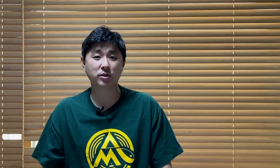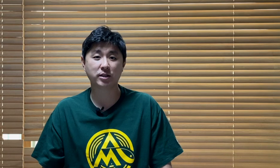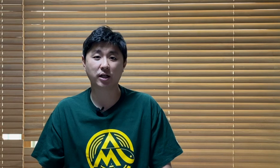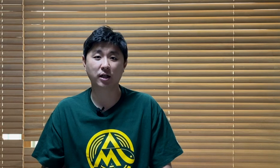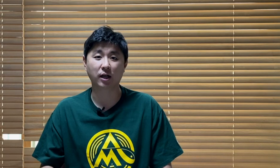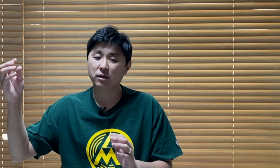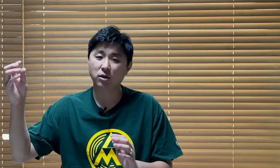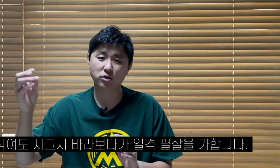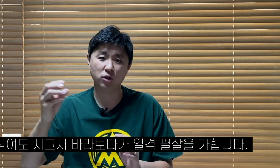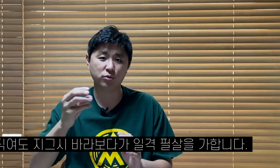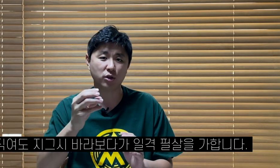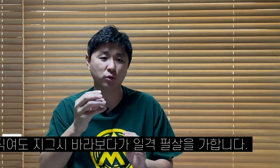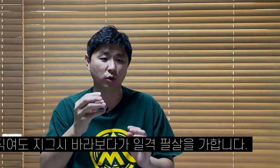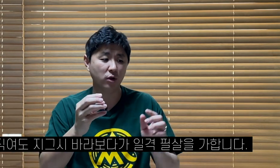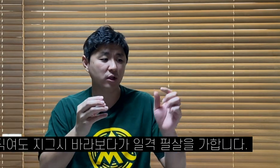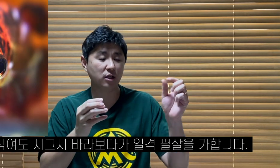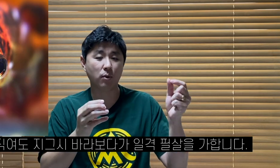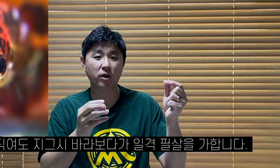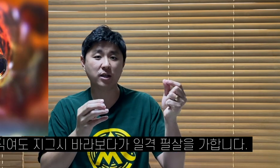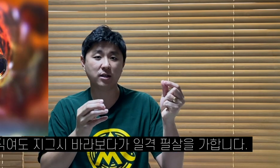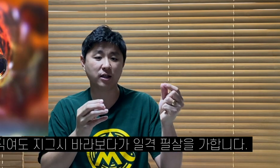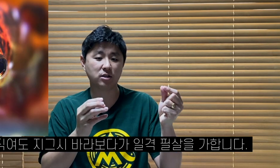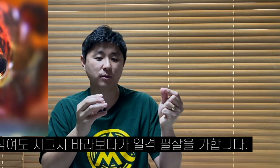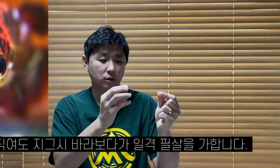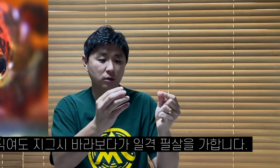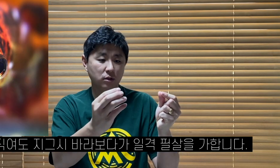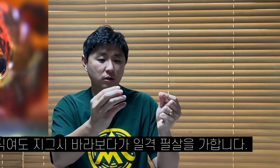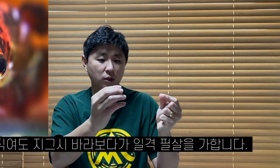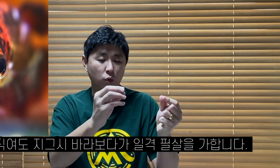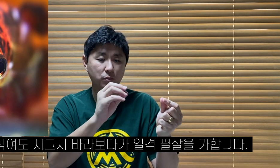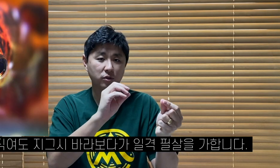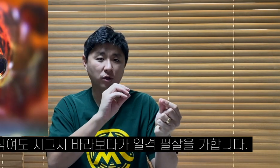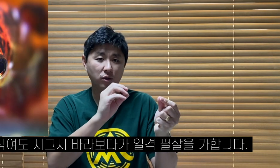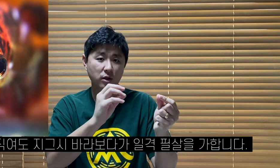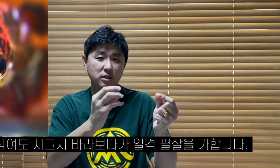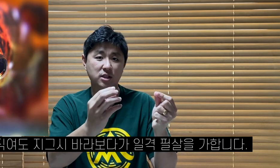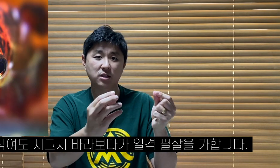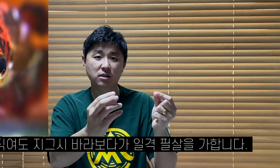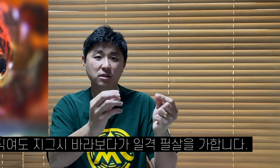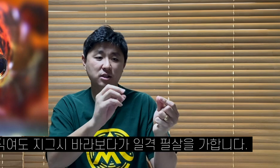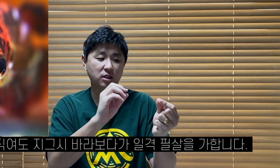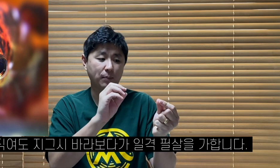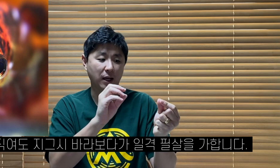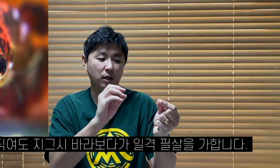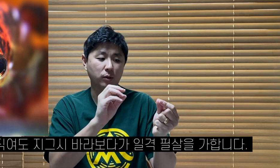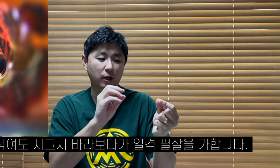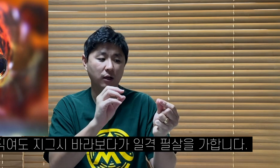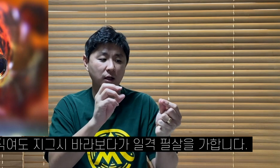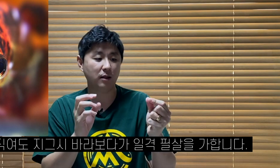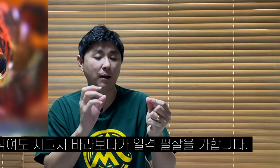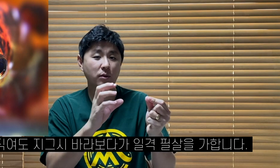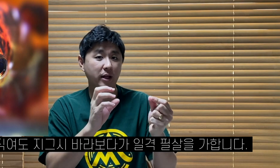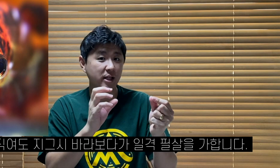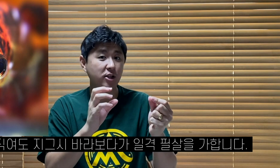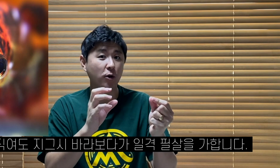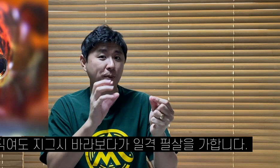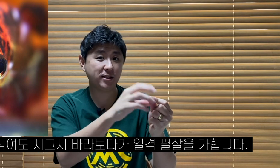자체가 천천히 움직여도 이 먹이 대상이 있으면 이렇게 돌면서 지그시 이렇게 바라봤다가 한 번에 일격 필사를